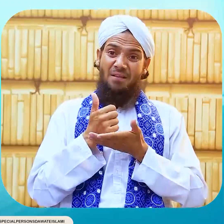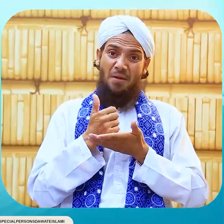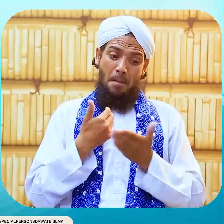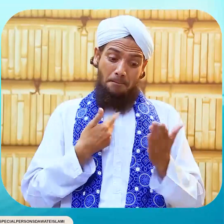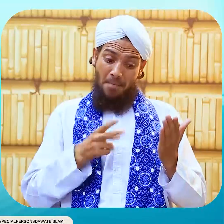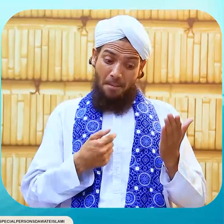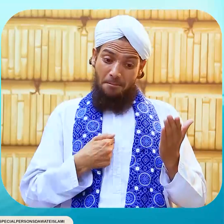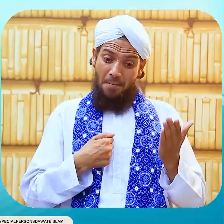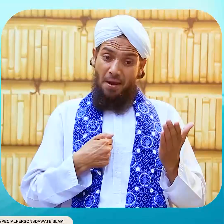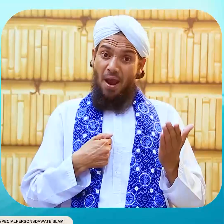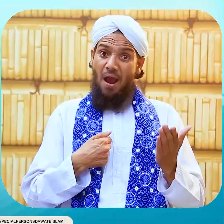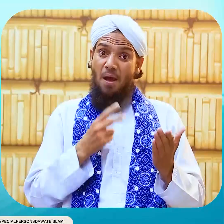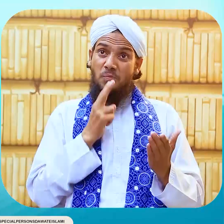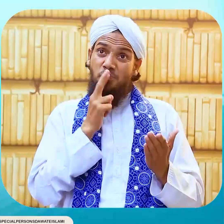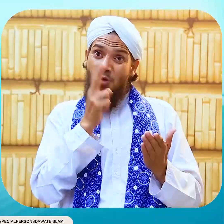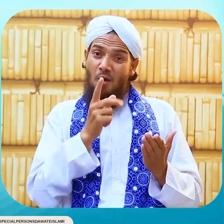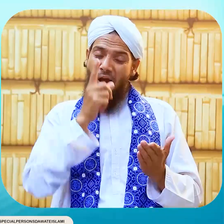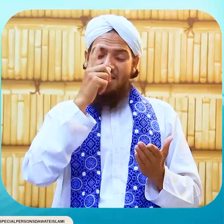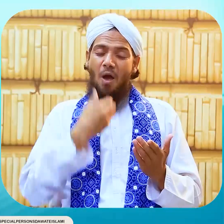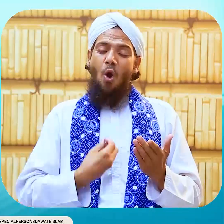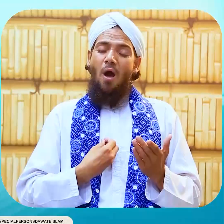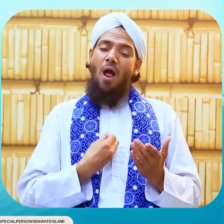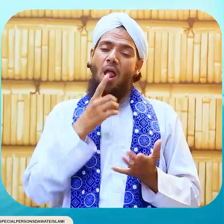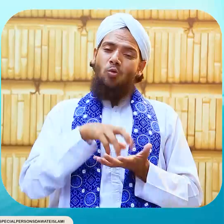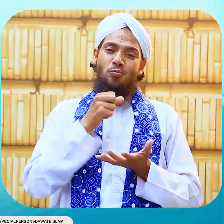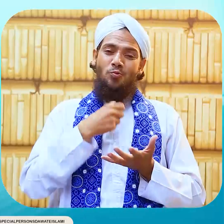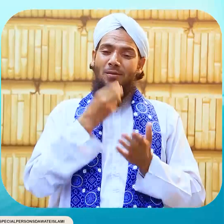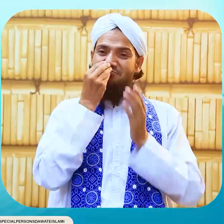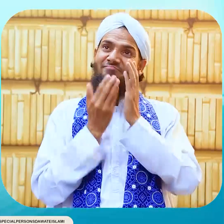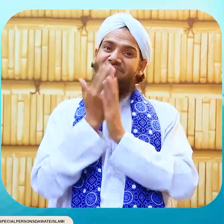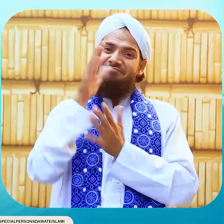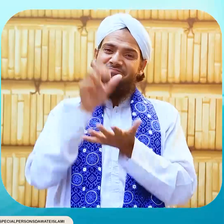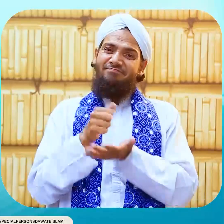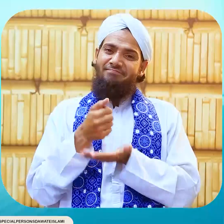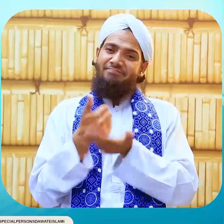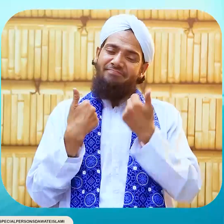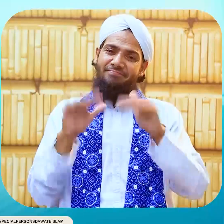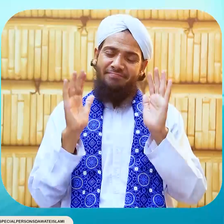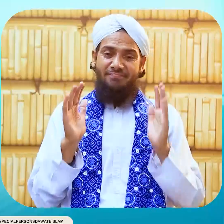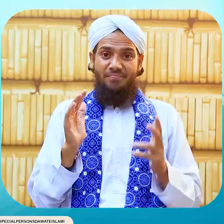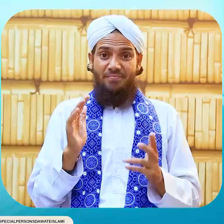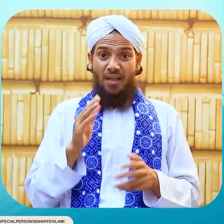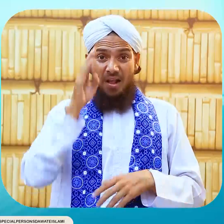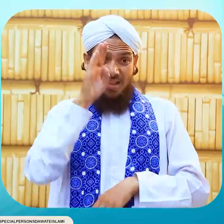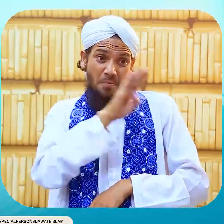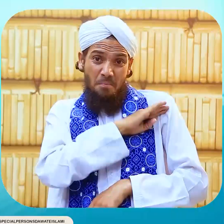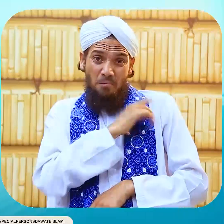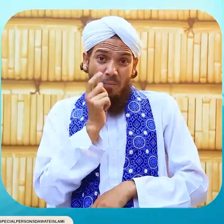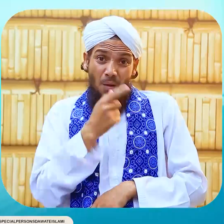نامہ ہے کہ رب نے میری کہے کی لاج رکھ لی اے میرے بیٹھے اسلامی بھائیوں کیا سیکھنے کو ملا صرف دنیا ہی